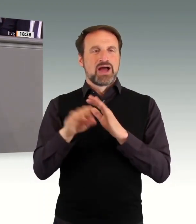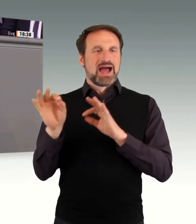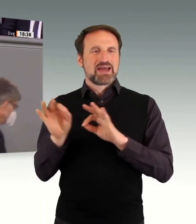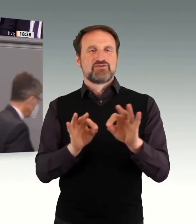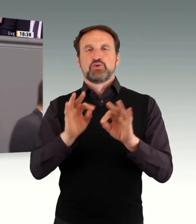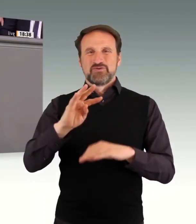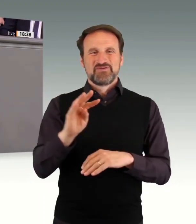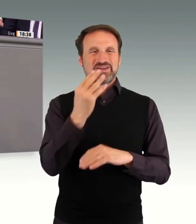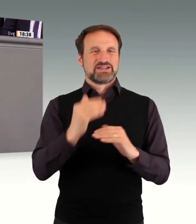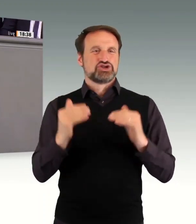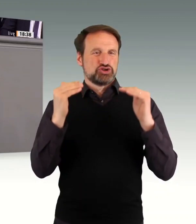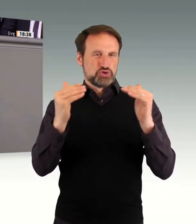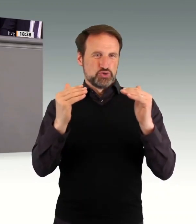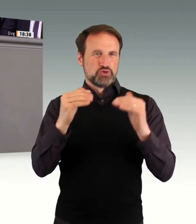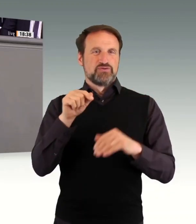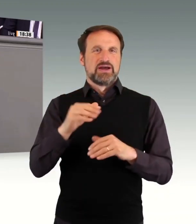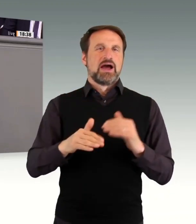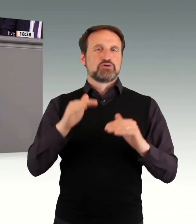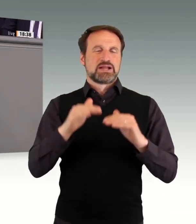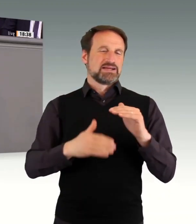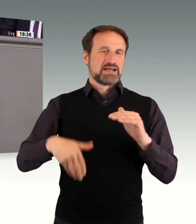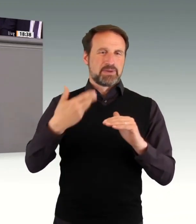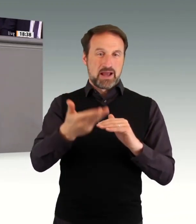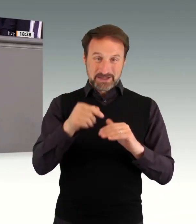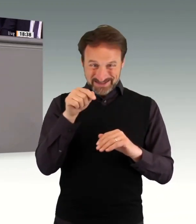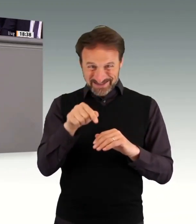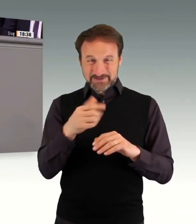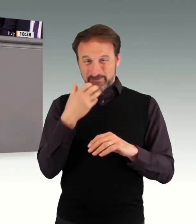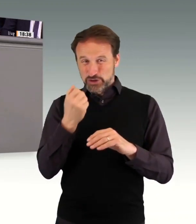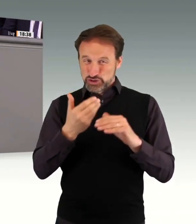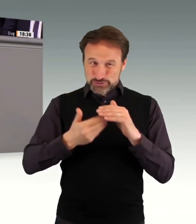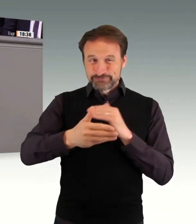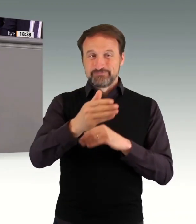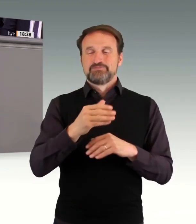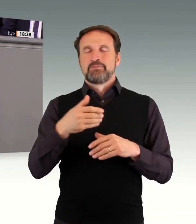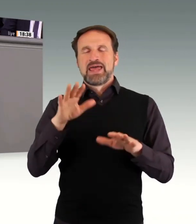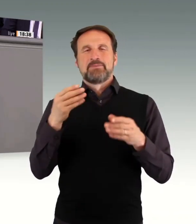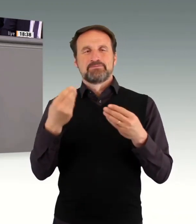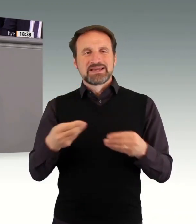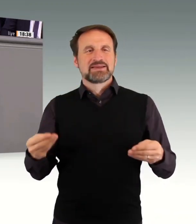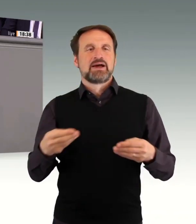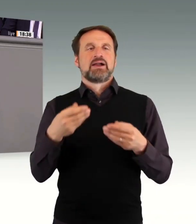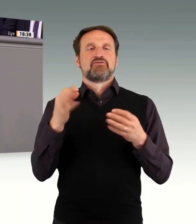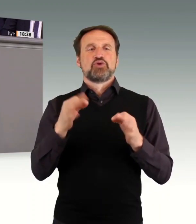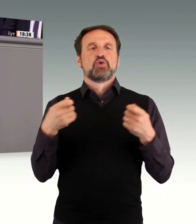Beschäftigung einsetzen und auch einiges im Übrigen ausprobieren müssen. Ich glaube, da werden wir gar nicht drum herumkommen, um auch mal ein paar Projekte